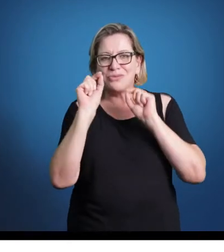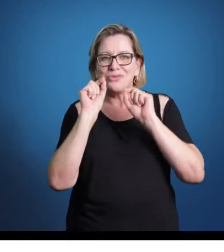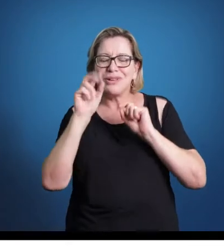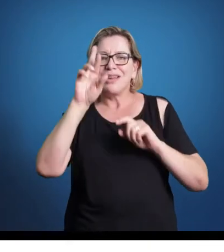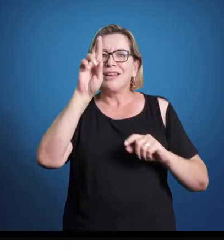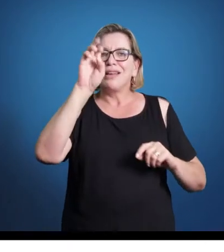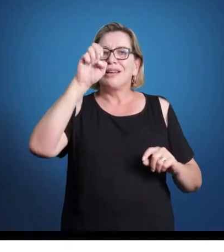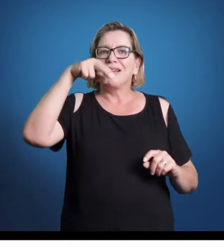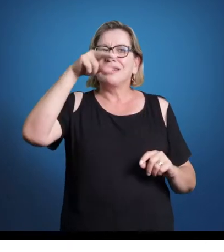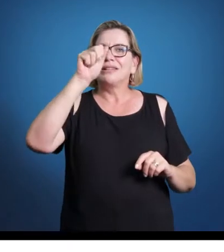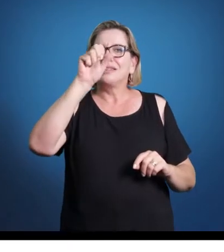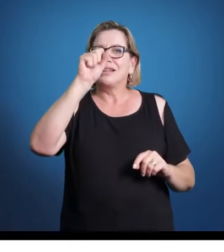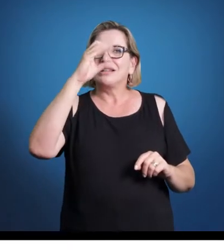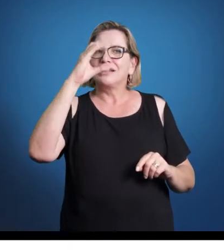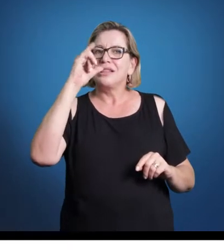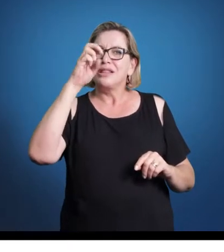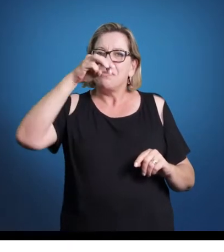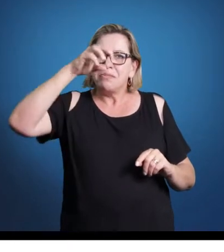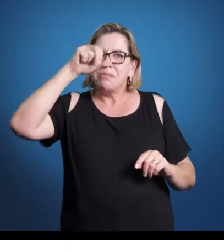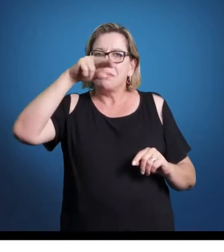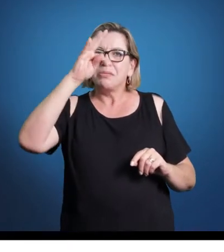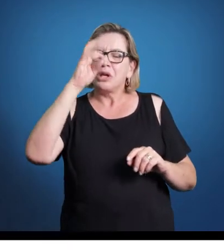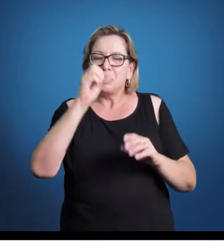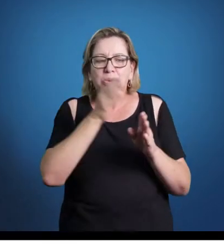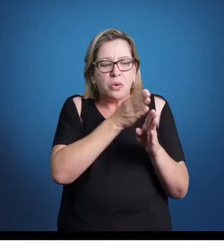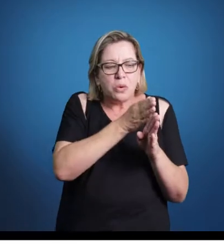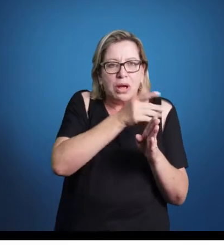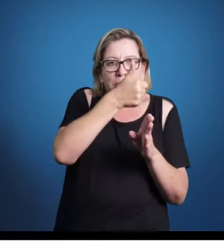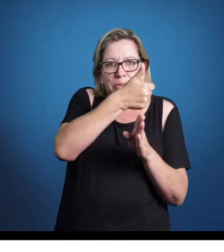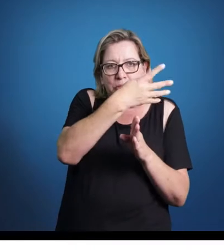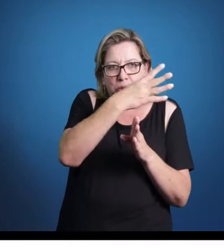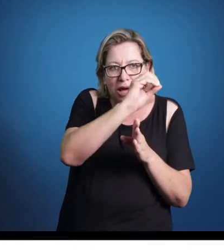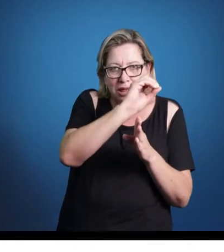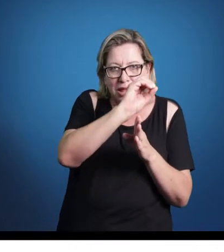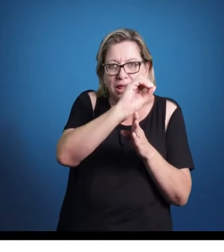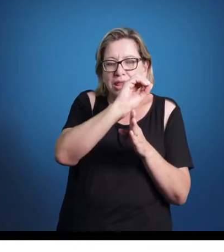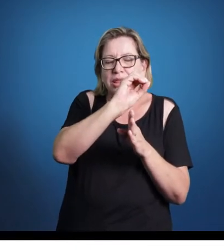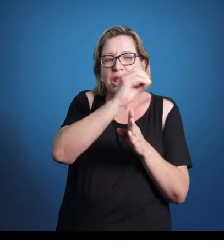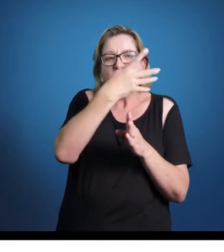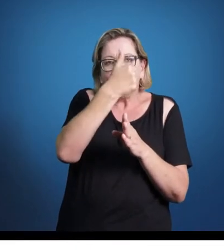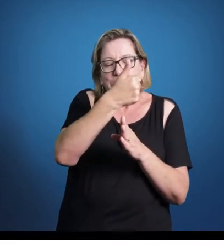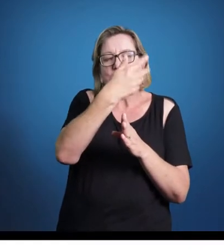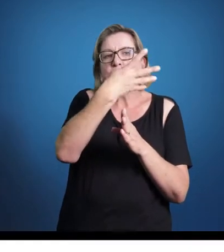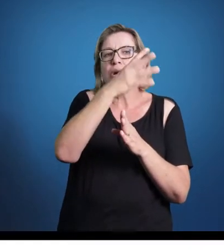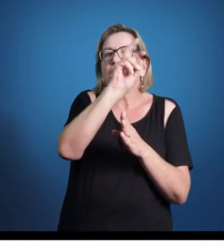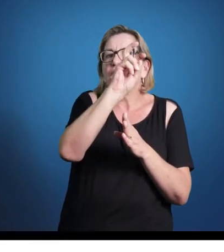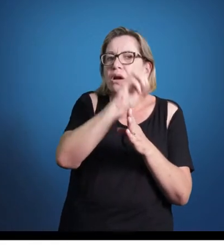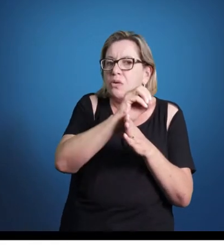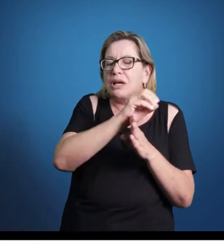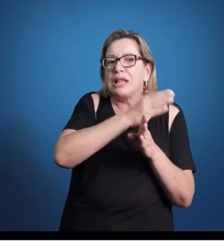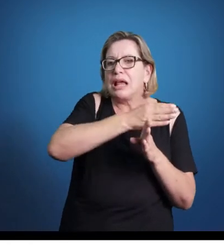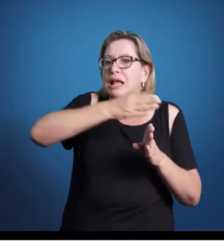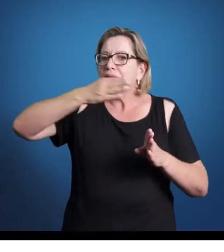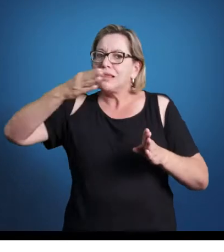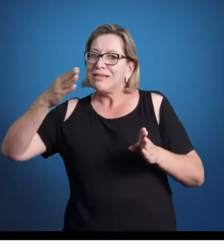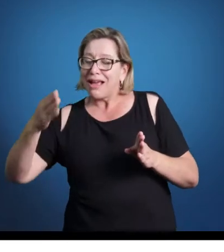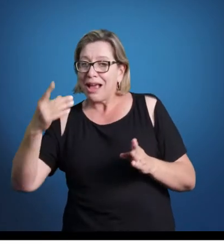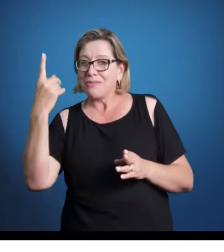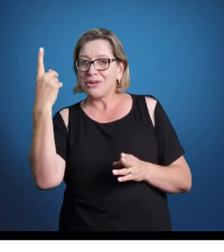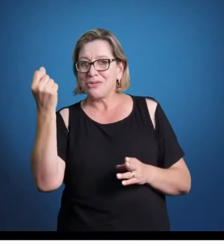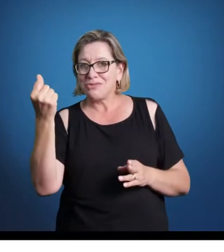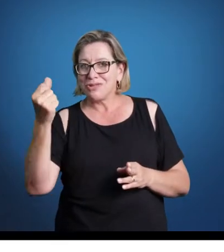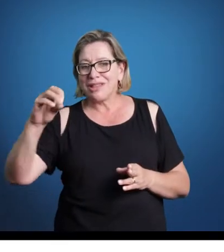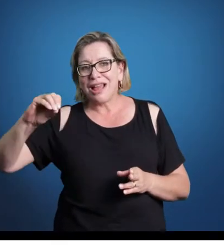entre os anos de 1450 e 1600. É bastante importante de cara saber que essas